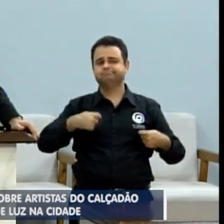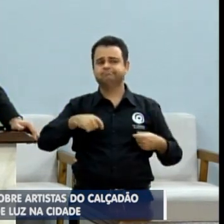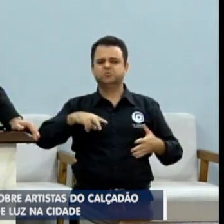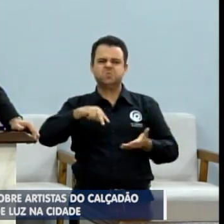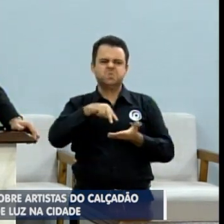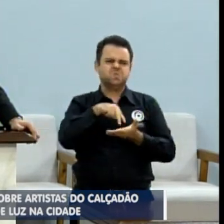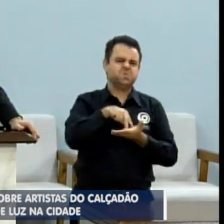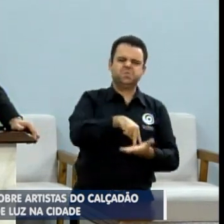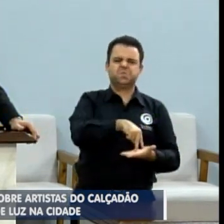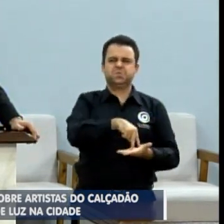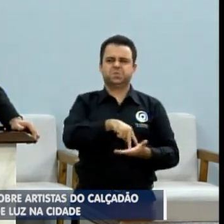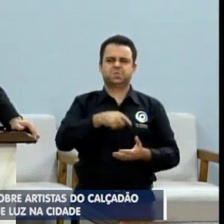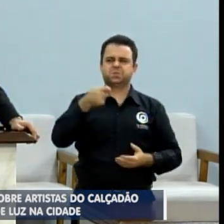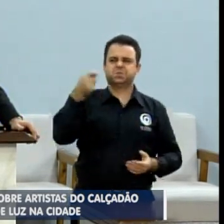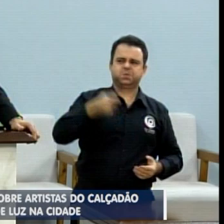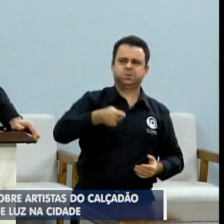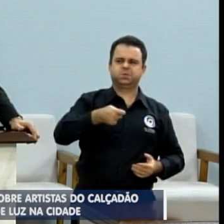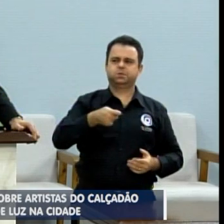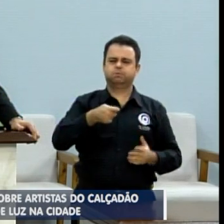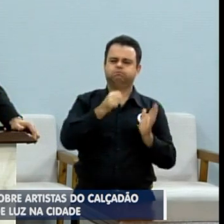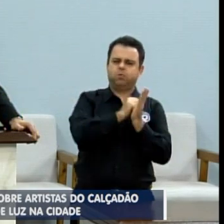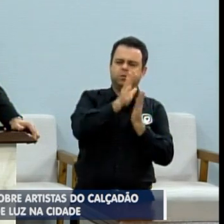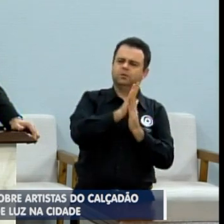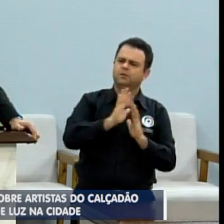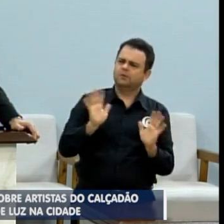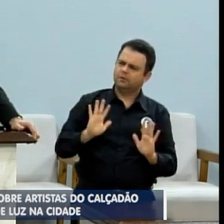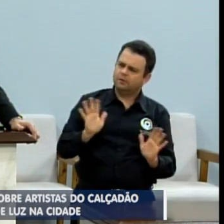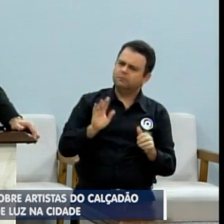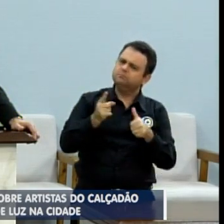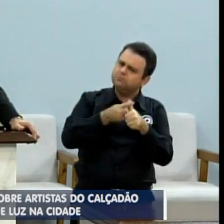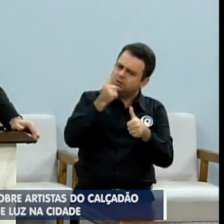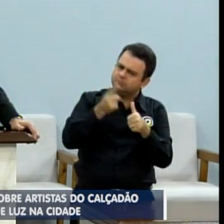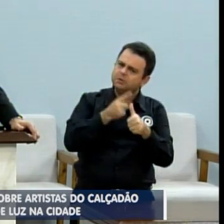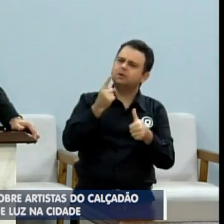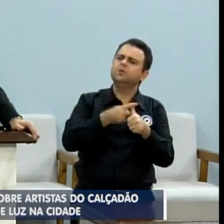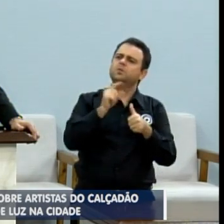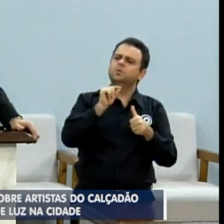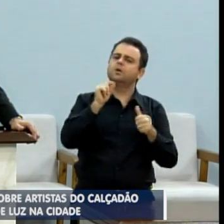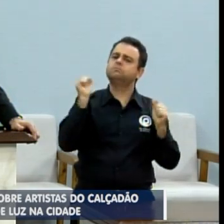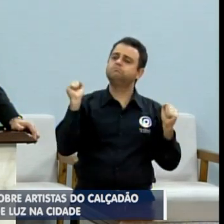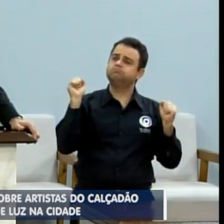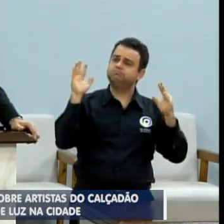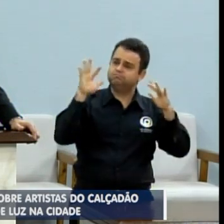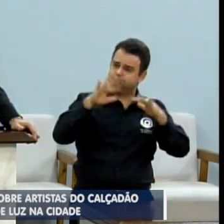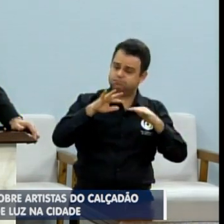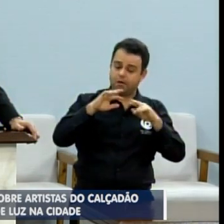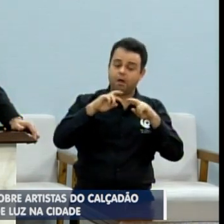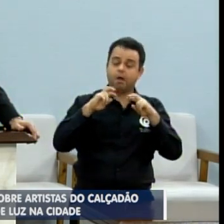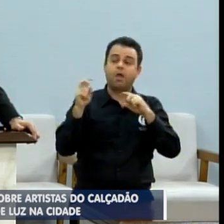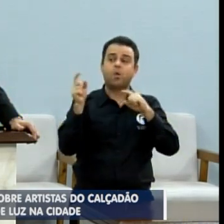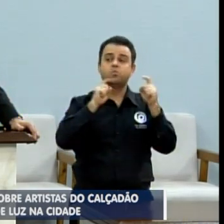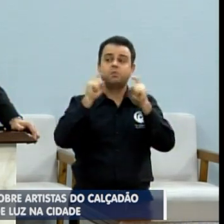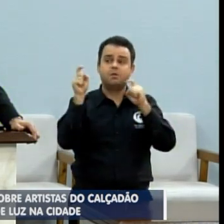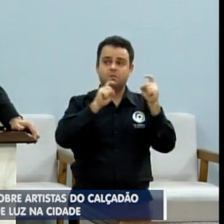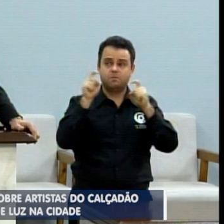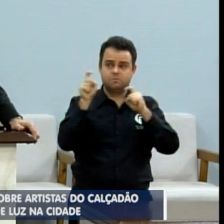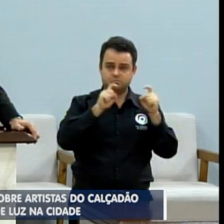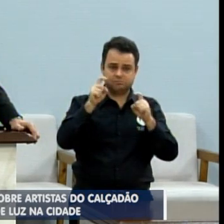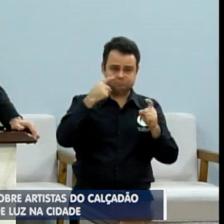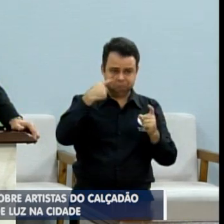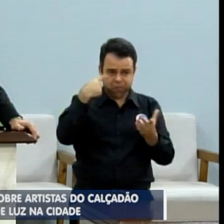o pão de cada dia de vocês trabalhadores da secretaria, colocar a mão na consciência de chegar, de repente,